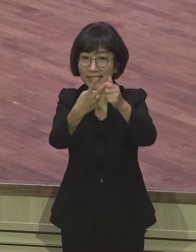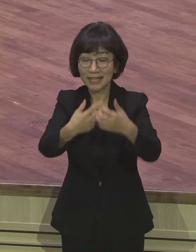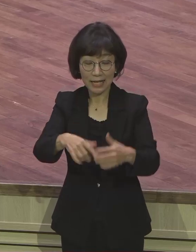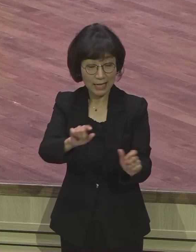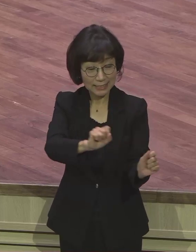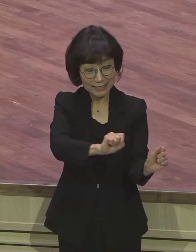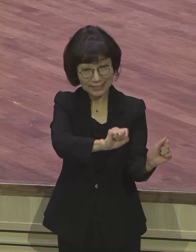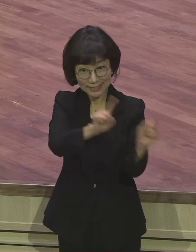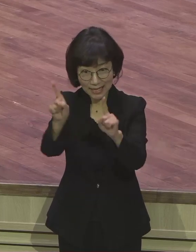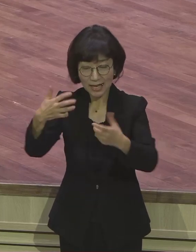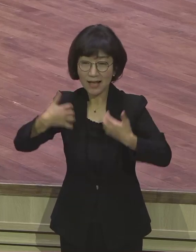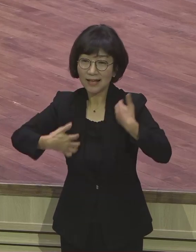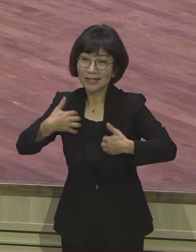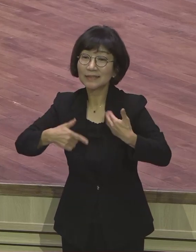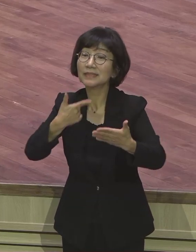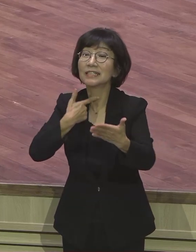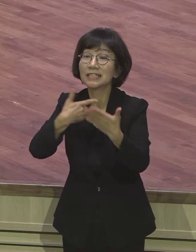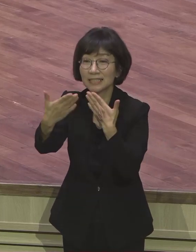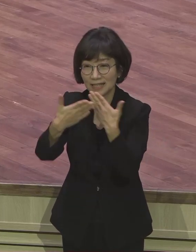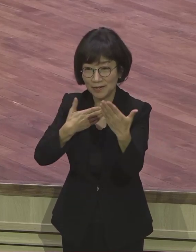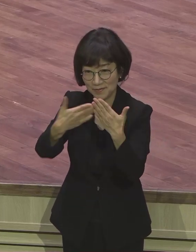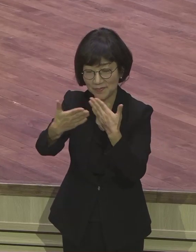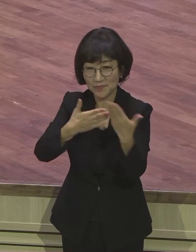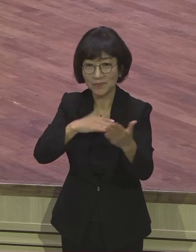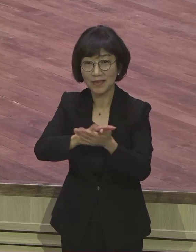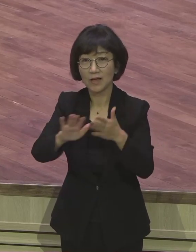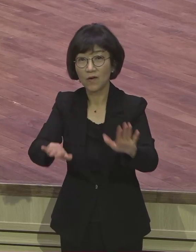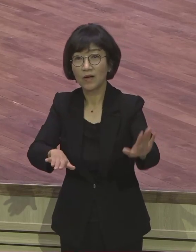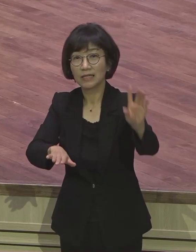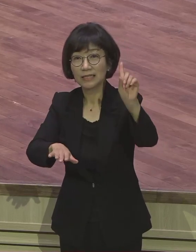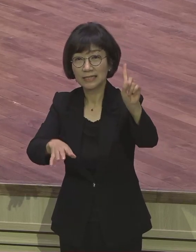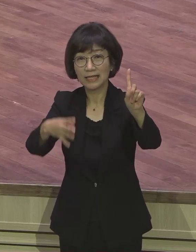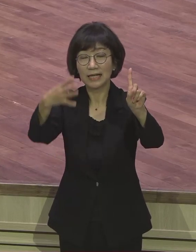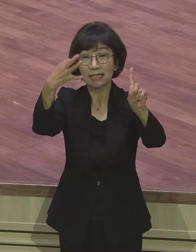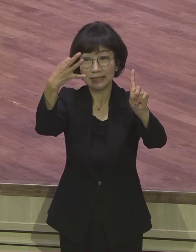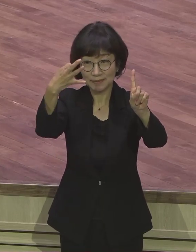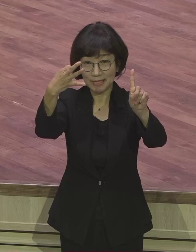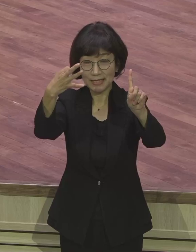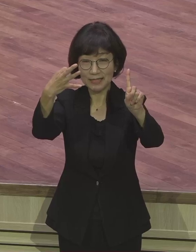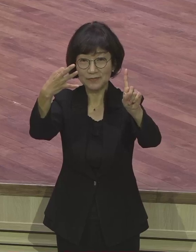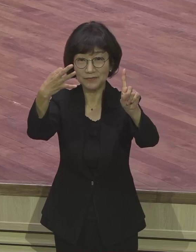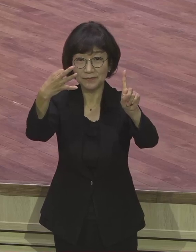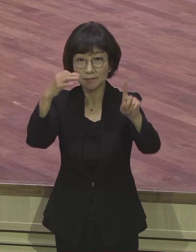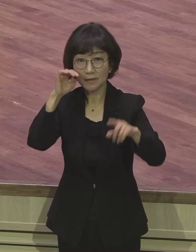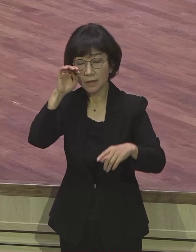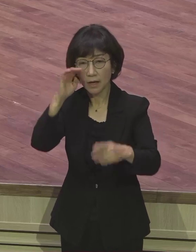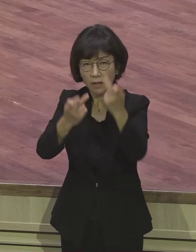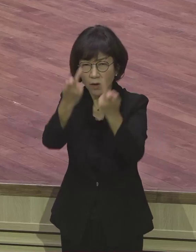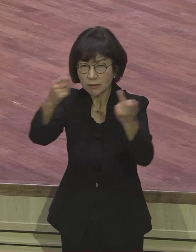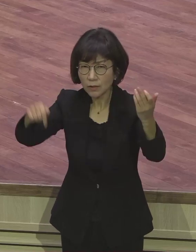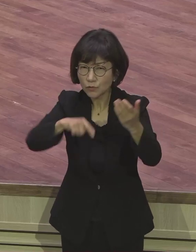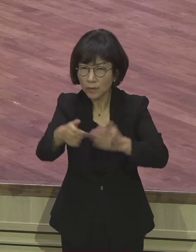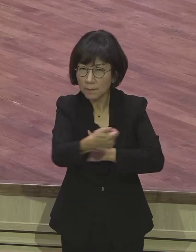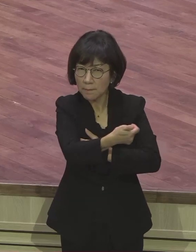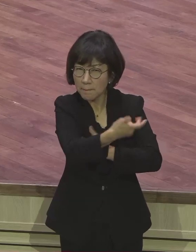기뻄 체험입니다. 14절을 다시 봅니다. 형제 중 다수가 나의 매임으로